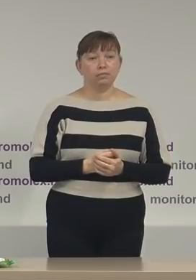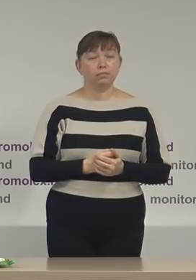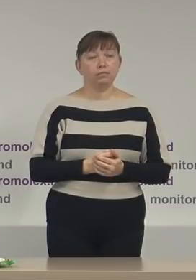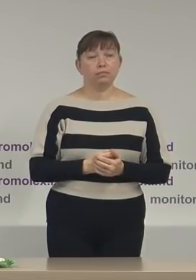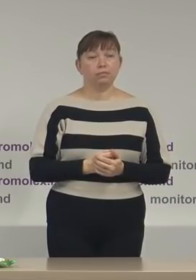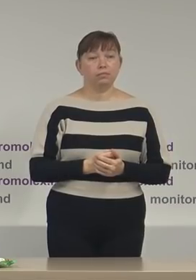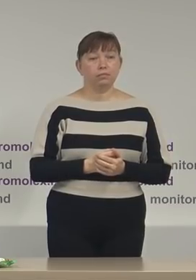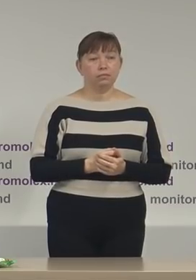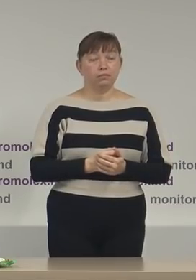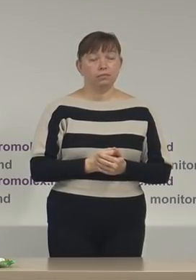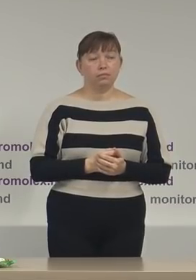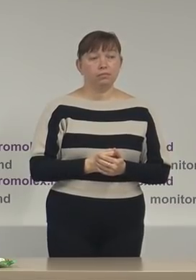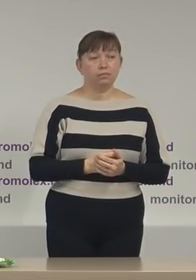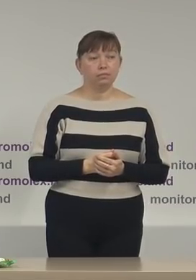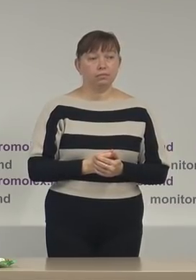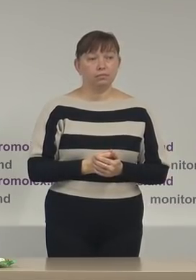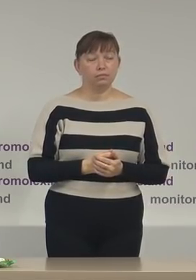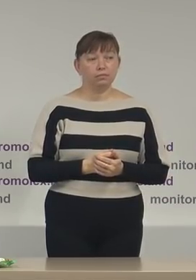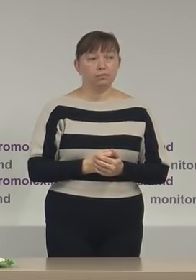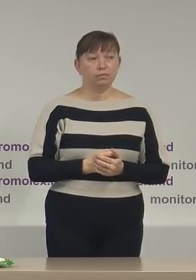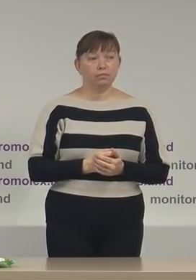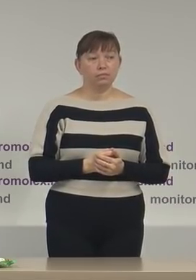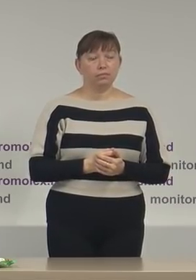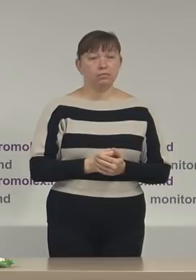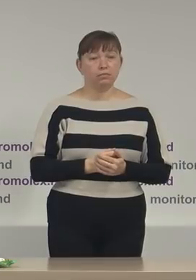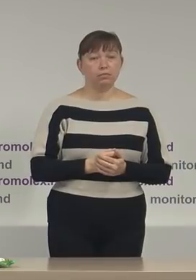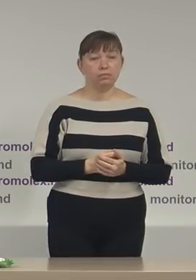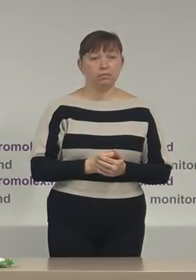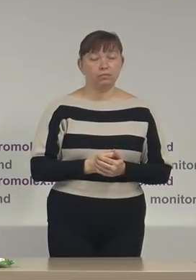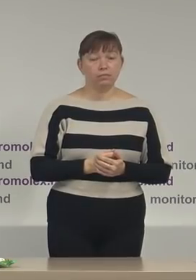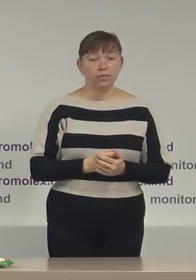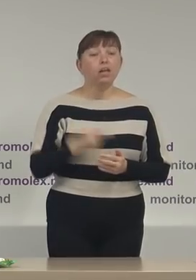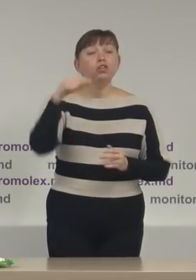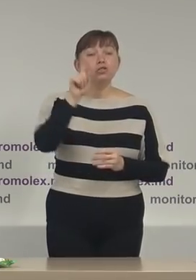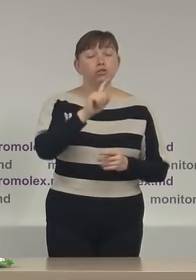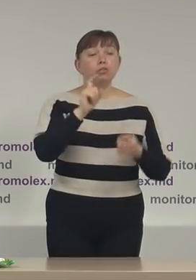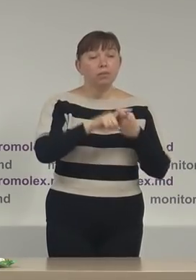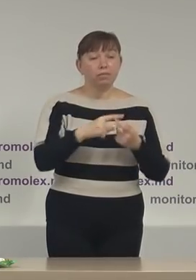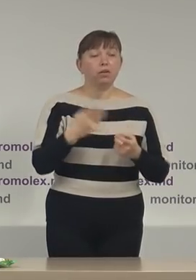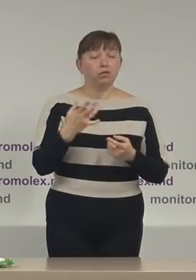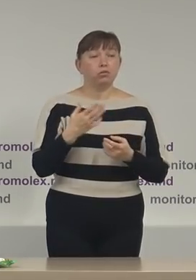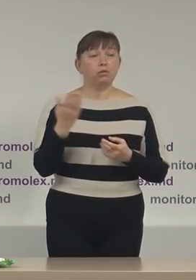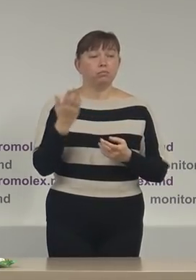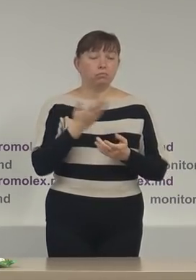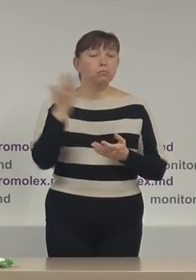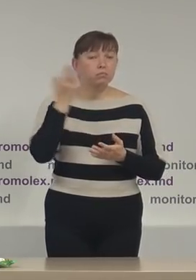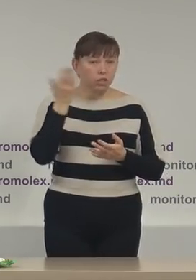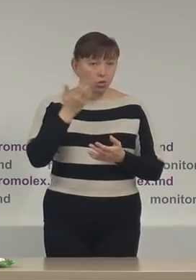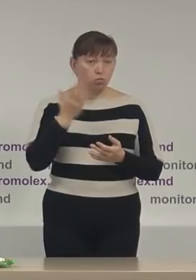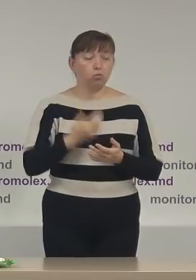financiare generale de totalizare a scrutinului în ceea ce privește discursul instigător la ură